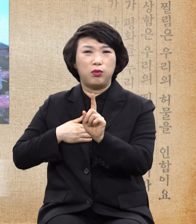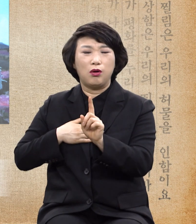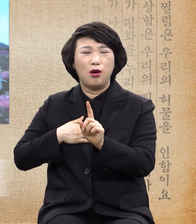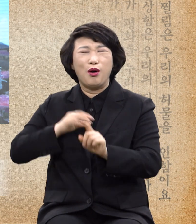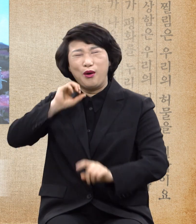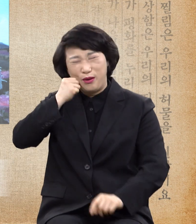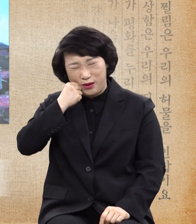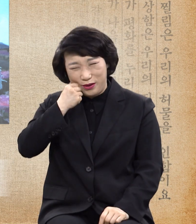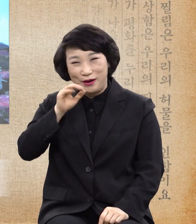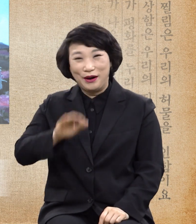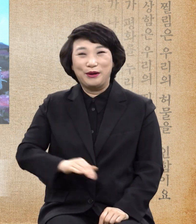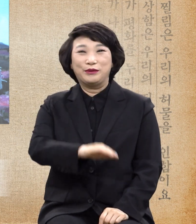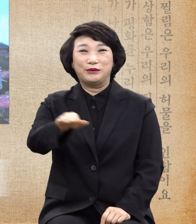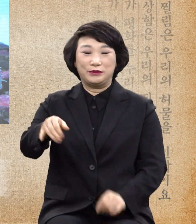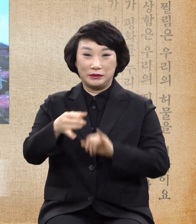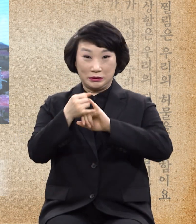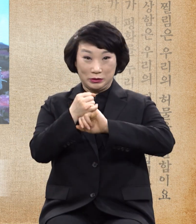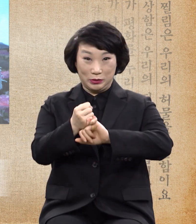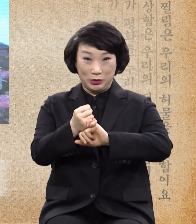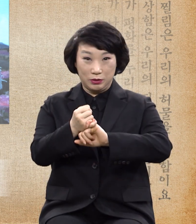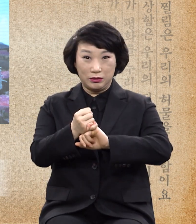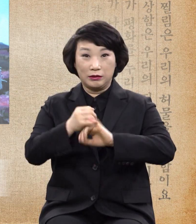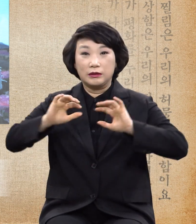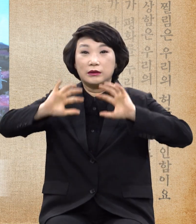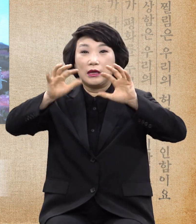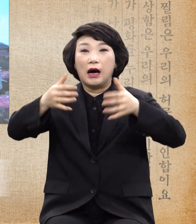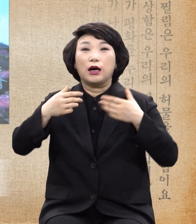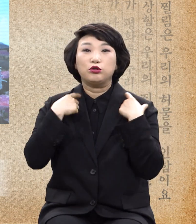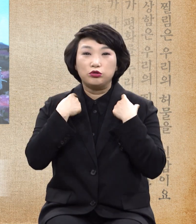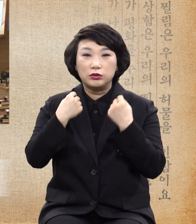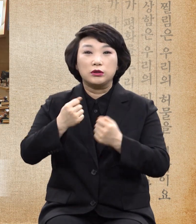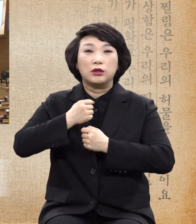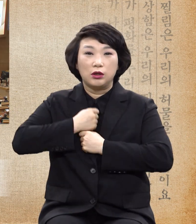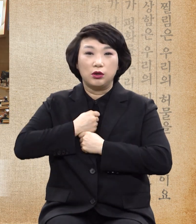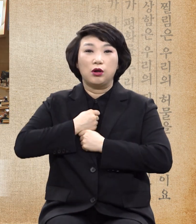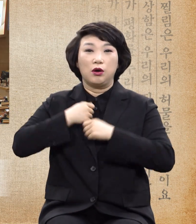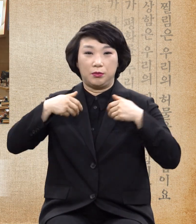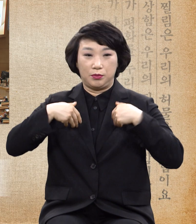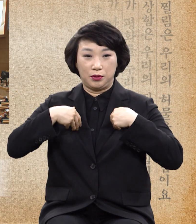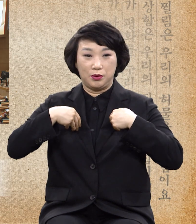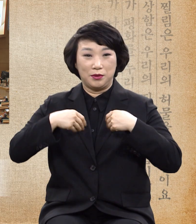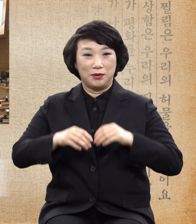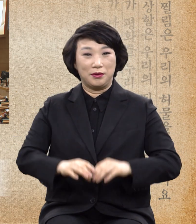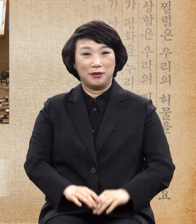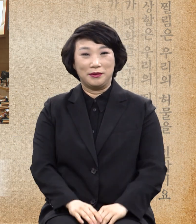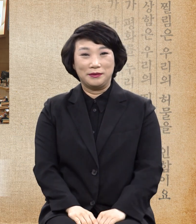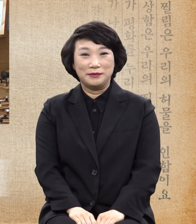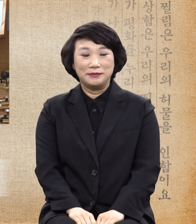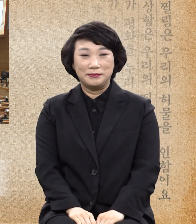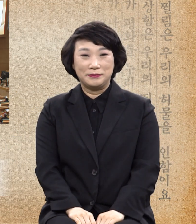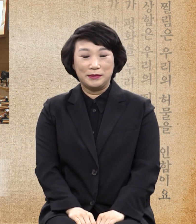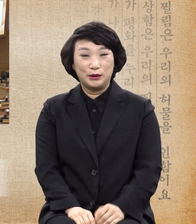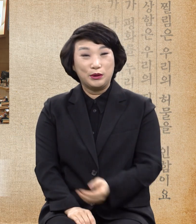우리는 무슨 일이 있어도 나라를 지켜야 돼 예 우리 찰들이에요